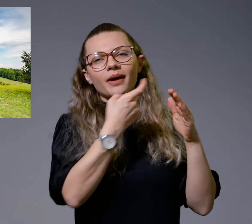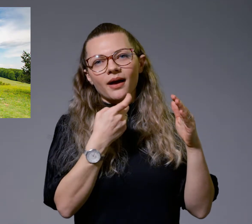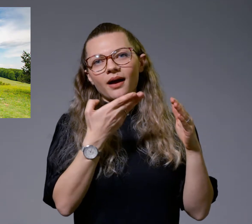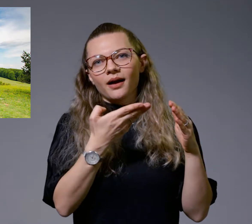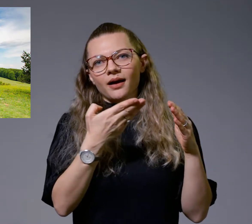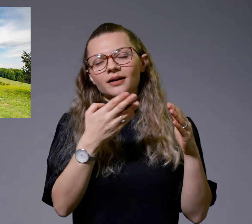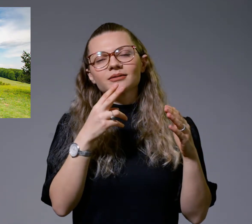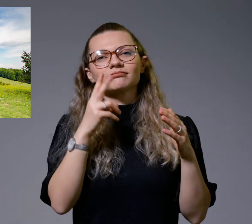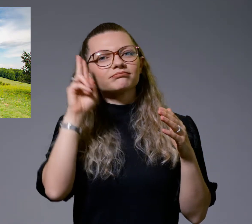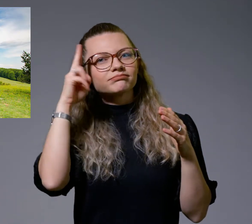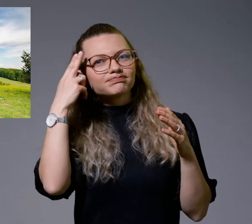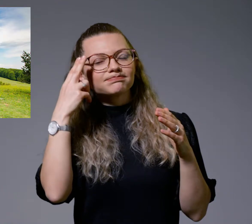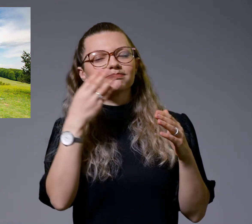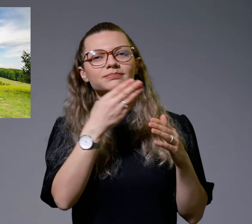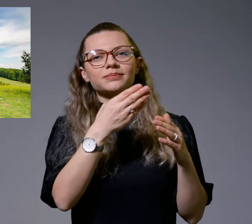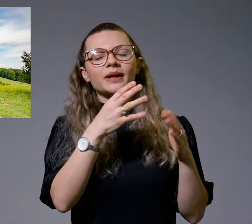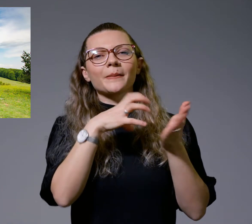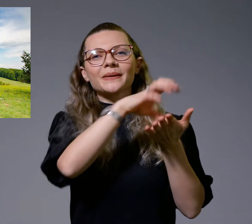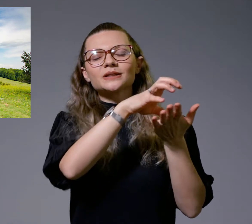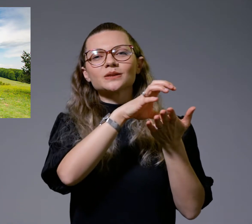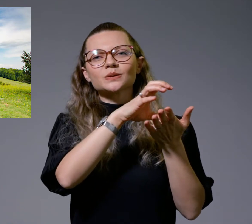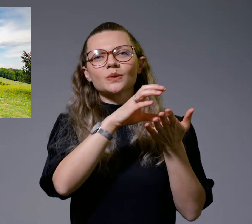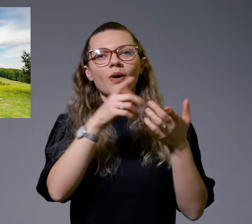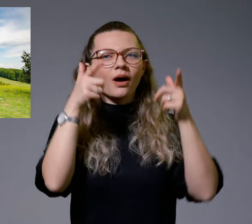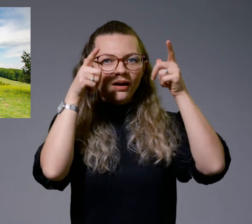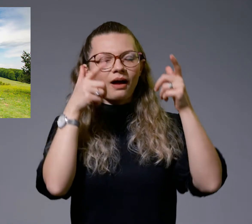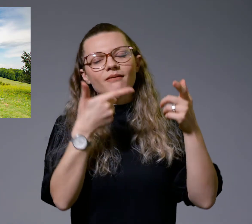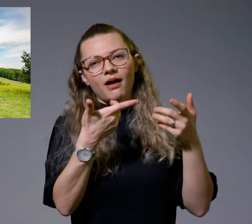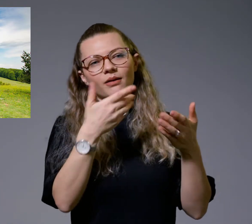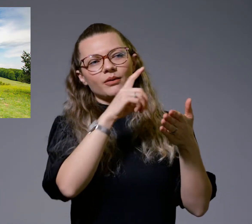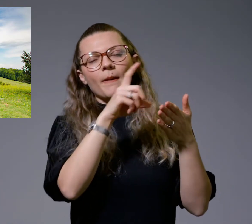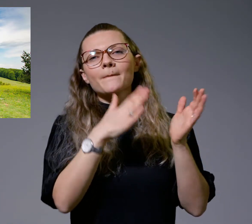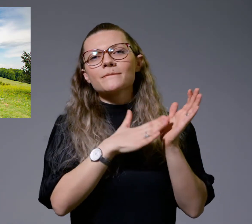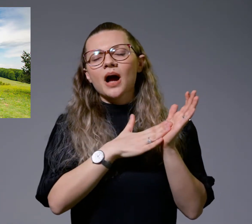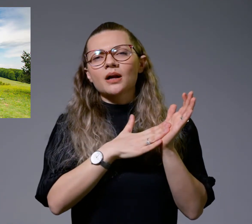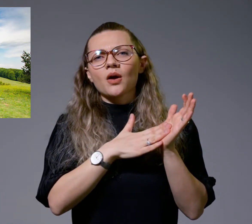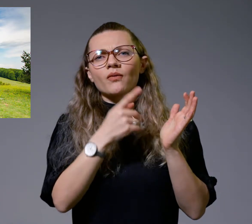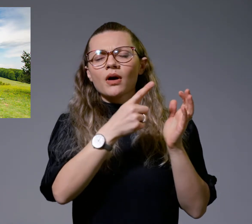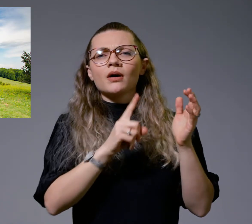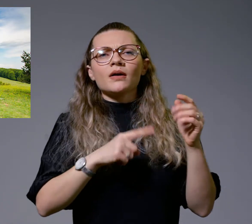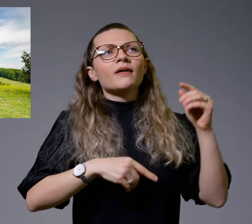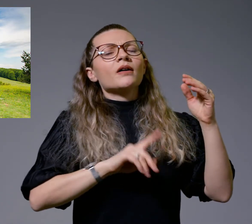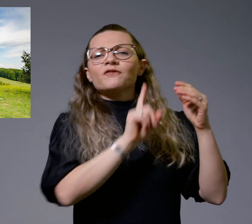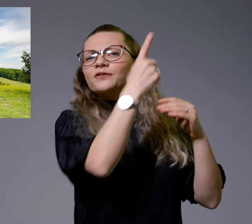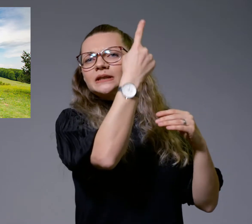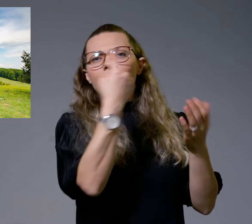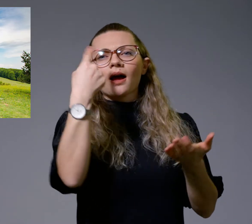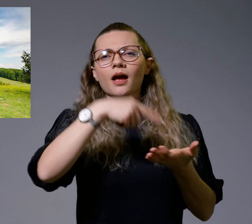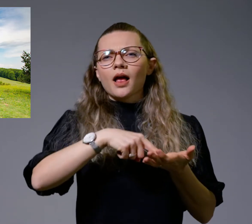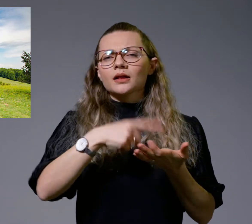од најзабележителните локации во Маријово. Со надморска висина од 1160